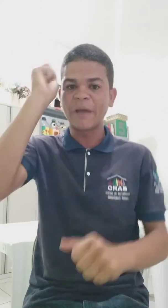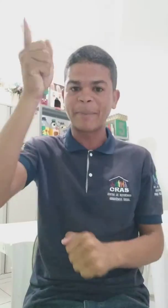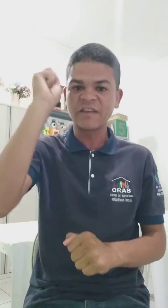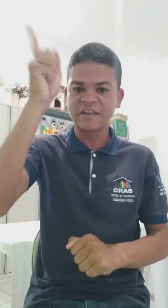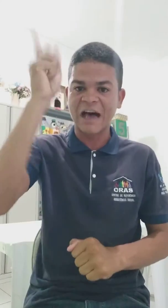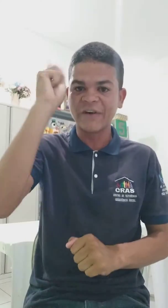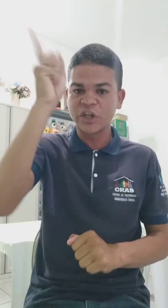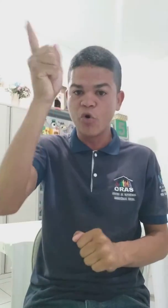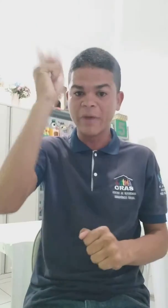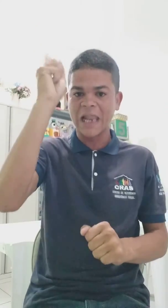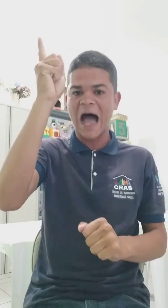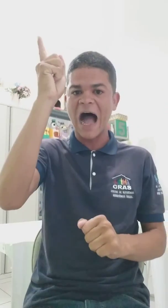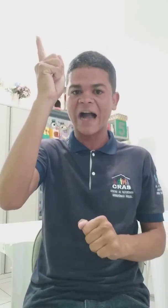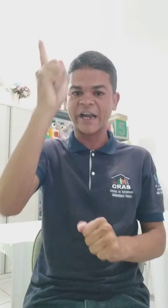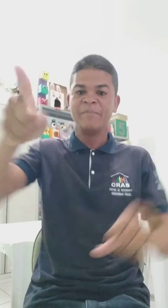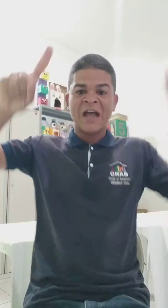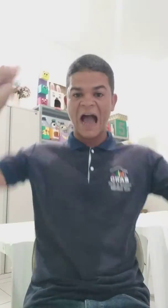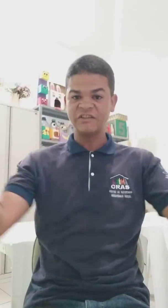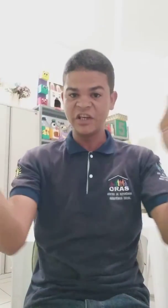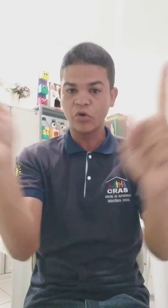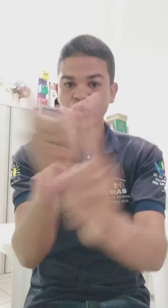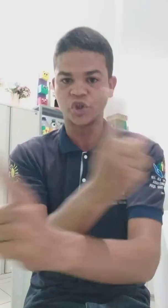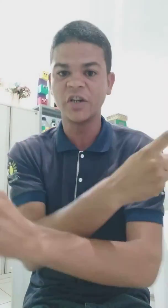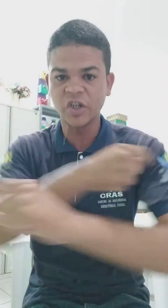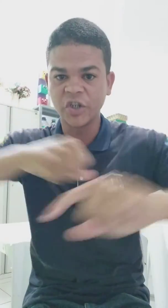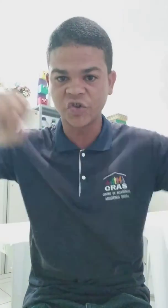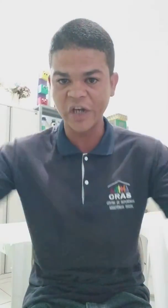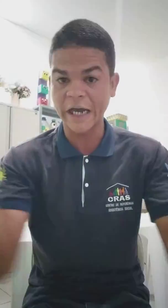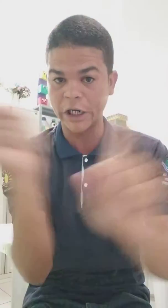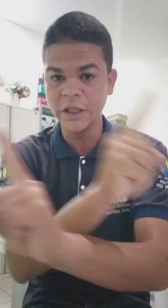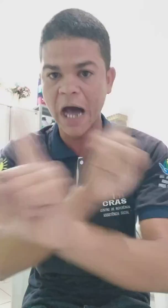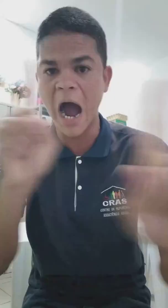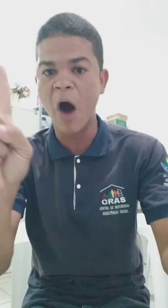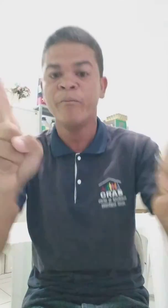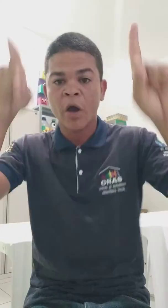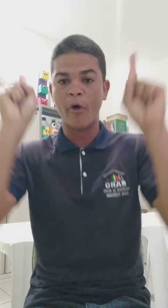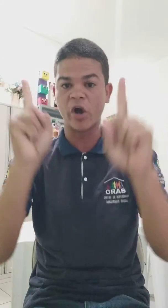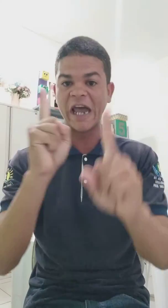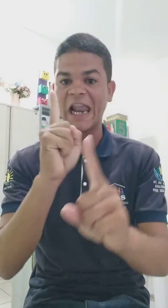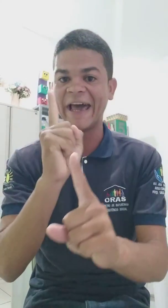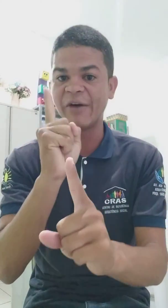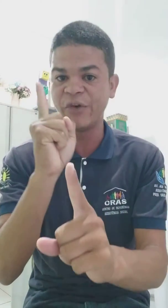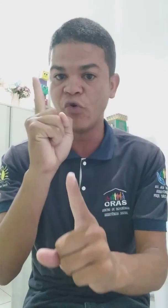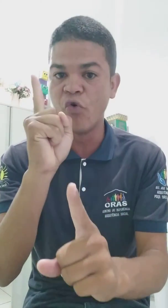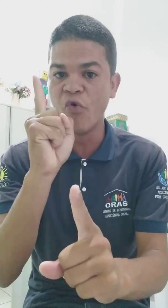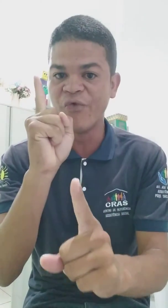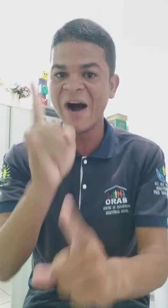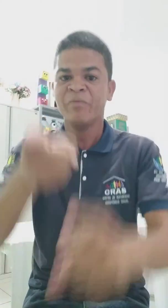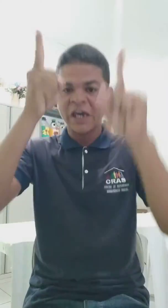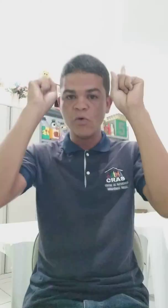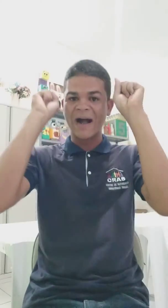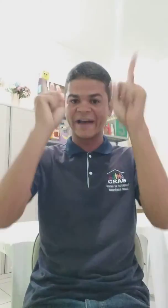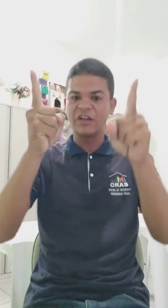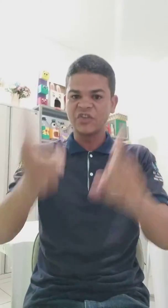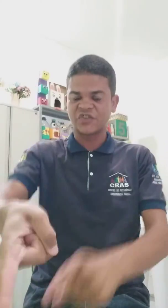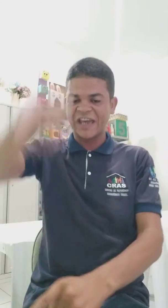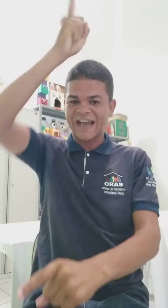precisava de um milagre As circunstâncias diziam que não Porque ela era viúva e uma grande seica